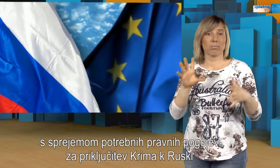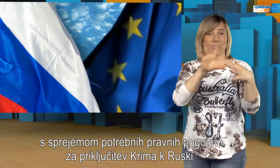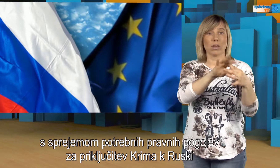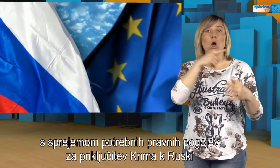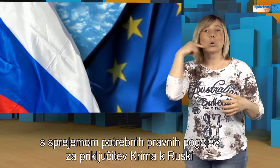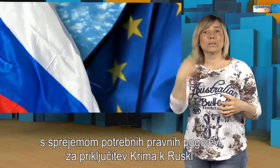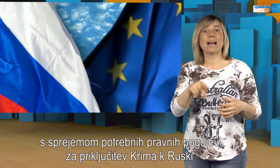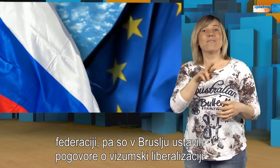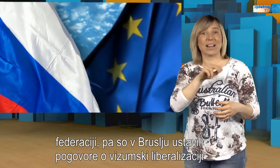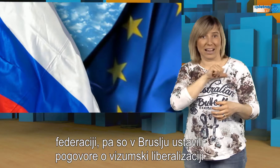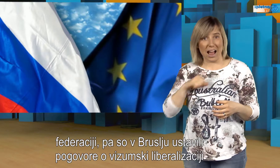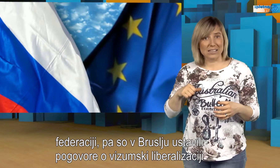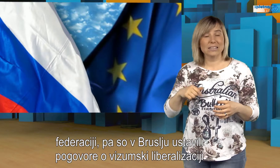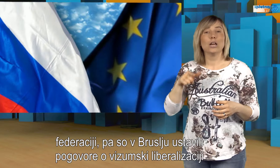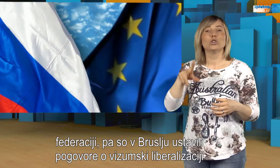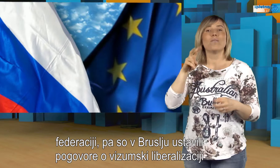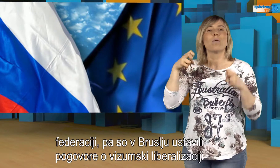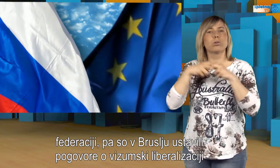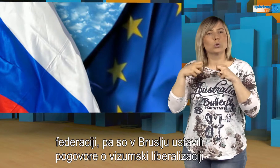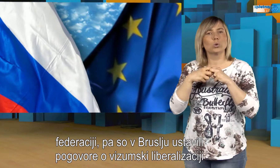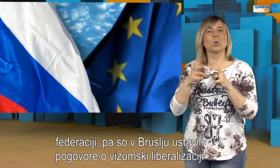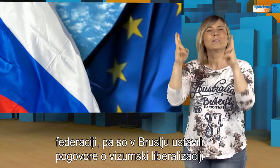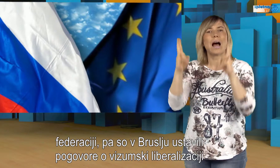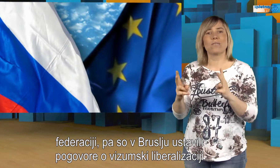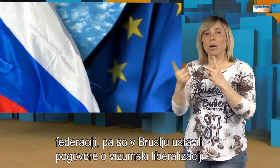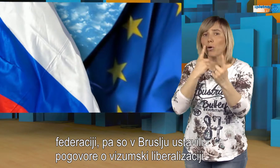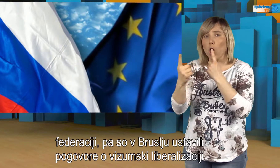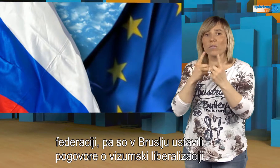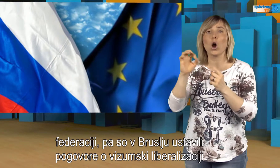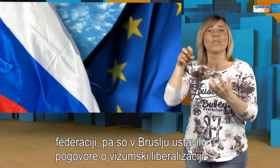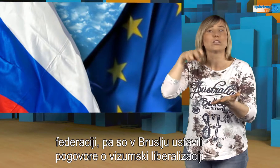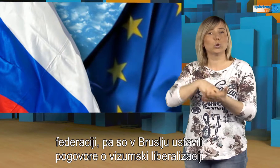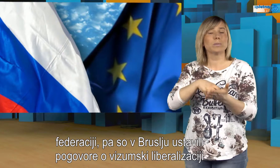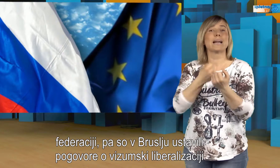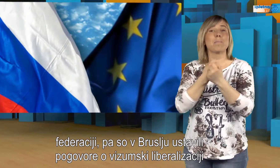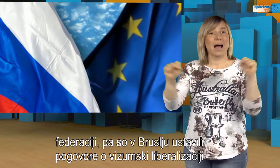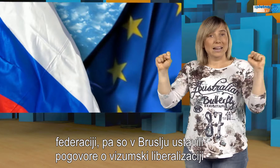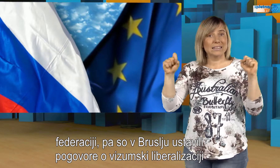so ob Ruslju ustavili pogovore o vizumski liberalizaciji in novem sporazumu z Rusijo.